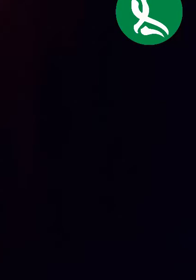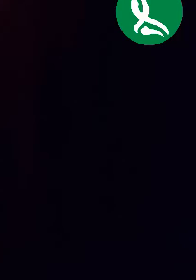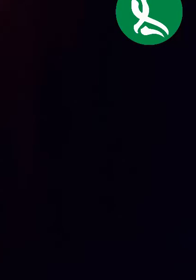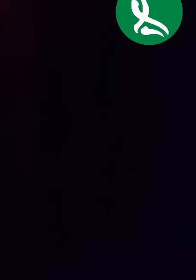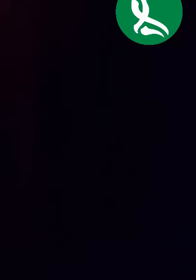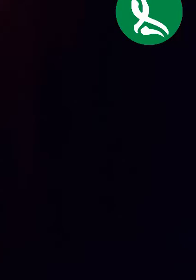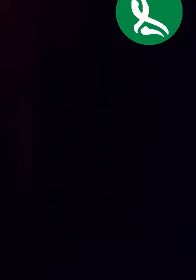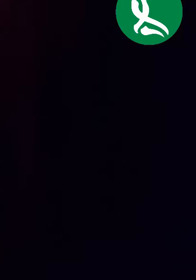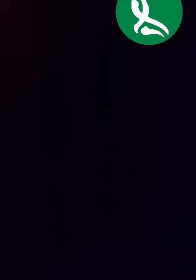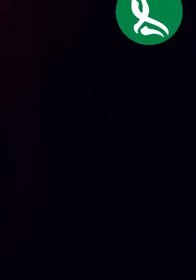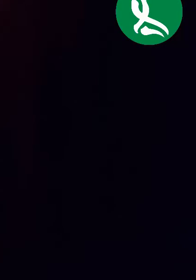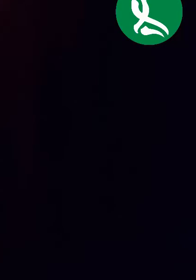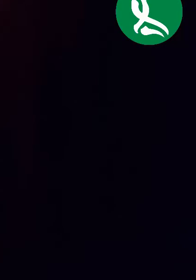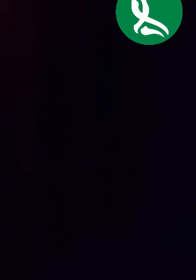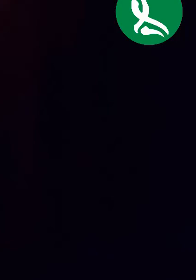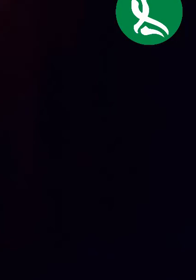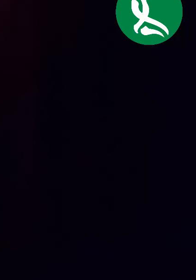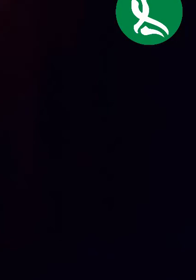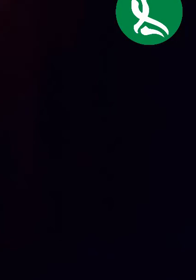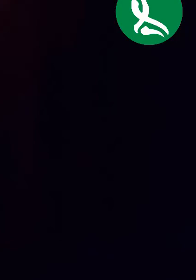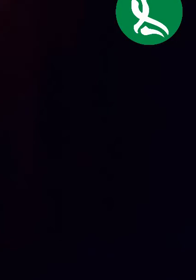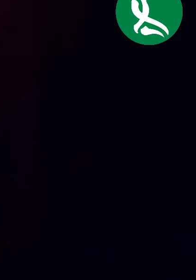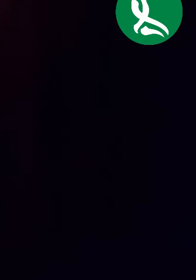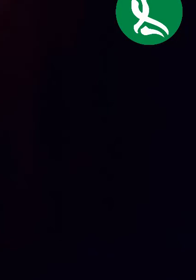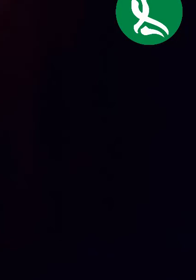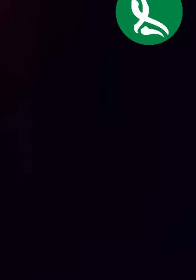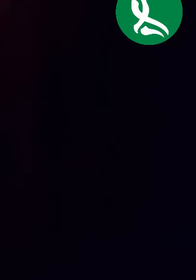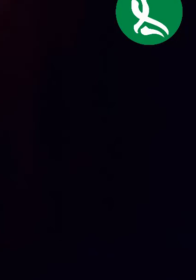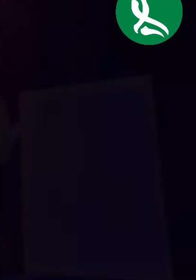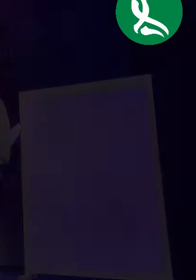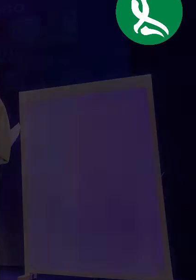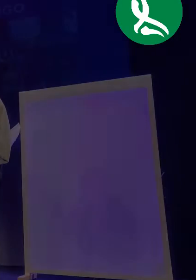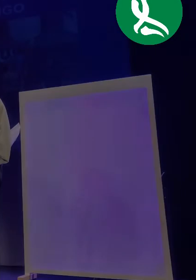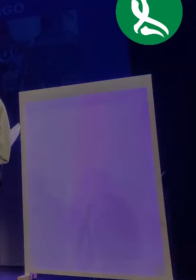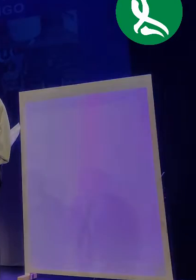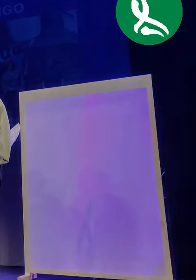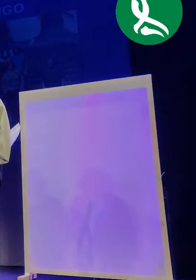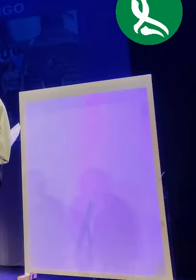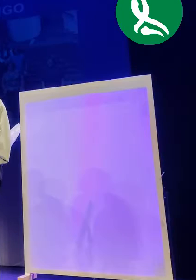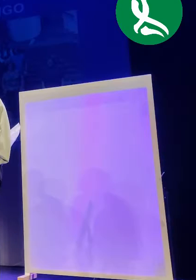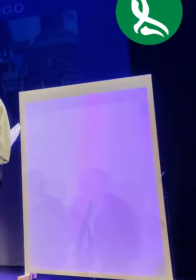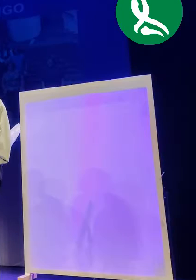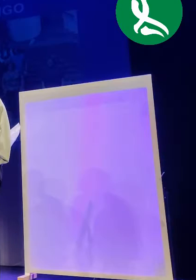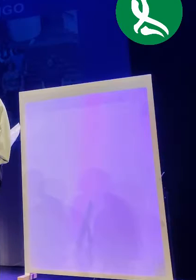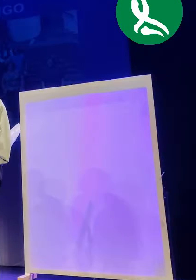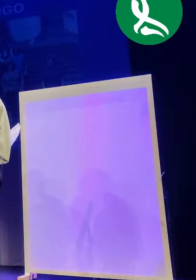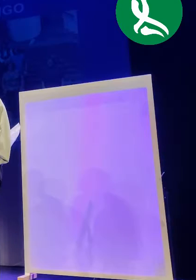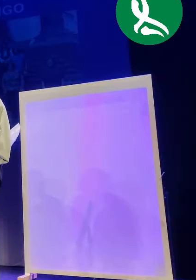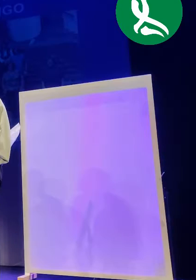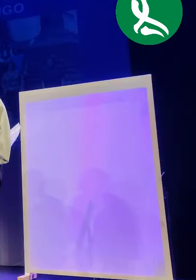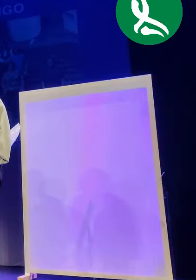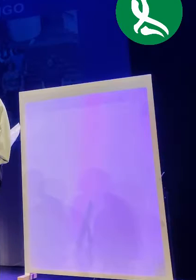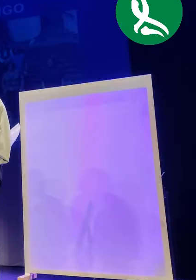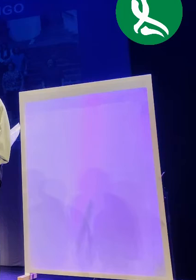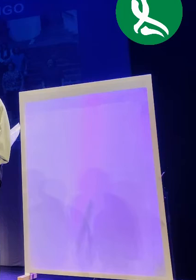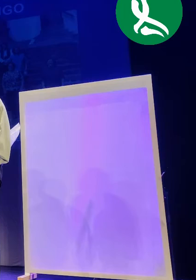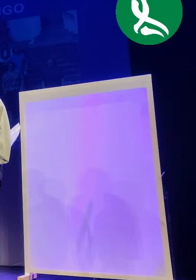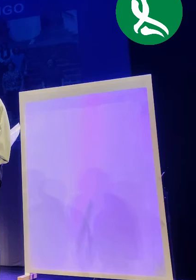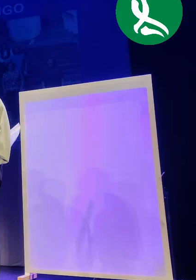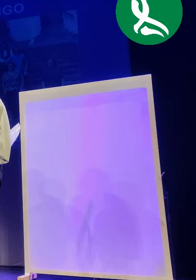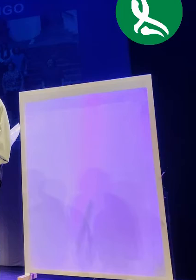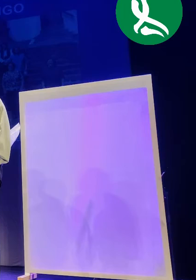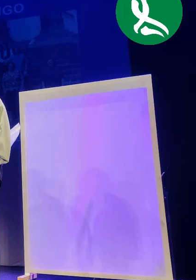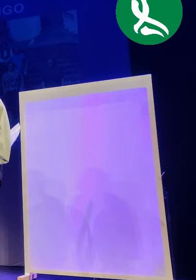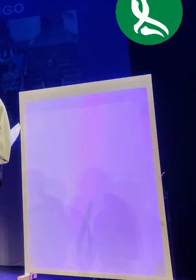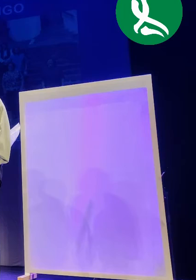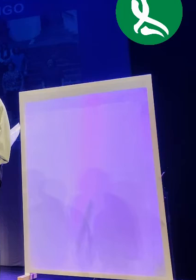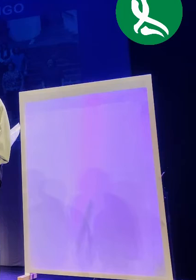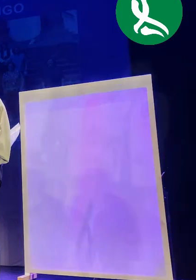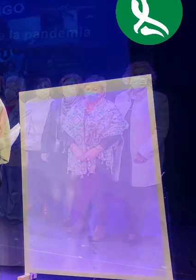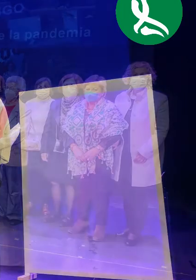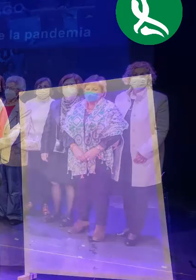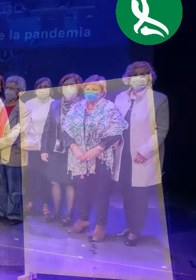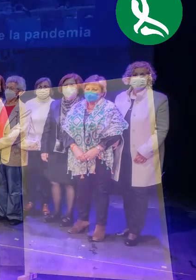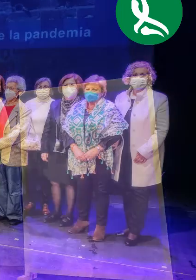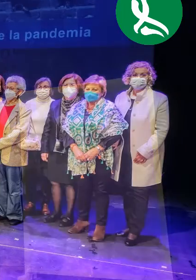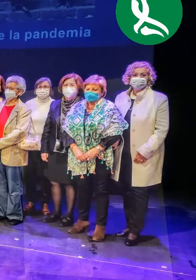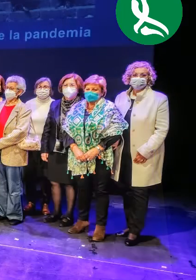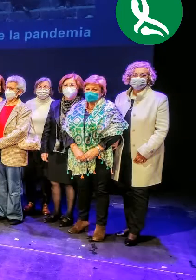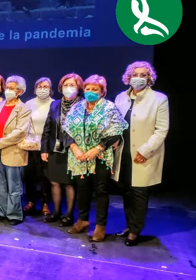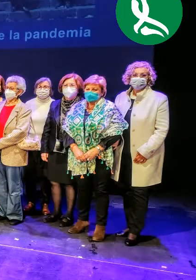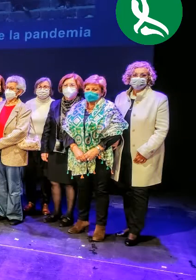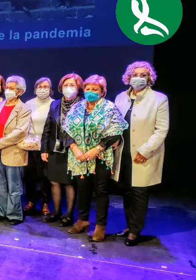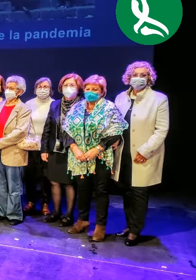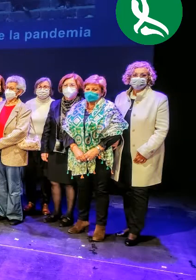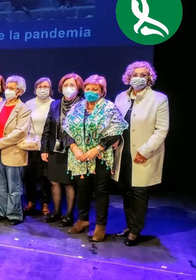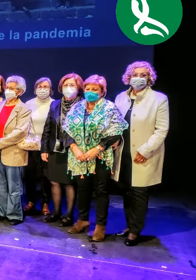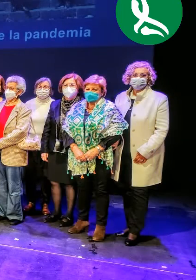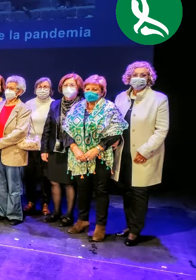unidad y confraternización. Para cuando nos abrieran las puertas y nos volvieran a encontrar, íbamos a ser mejores personas. Pero